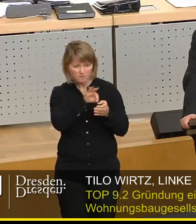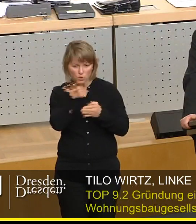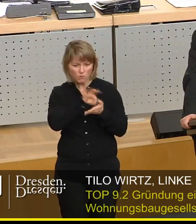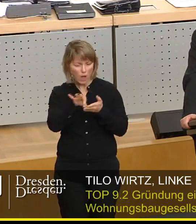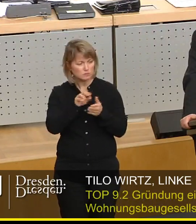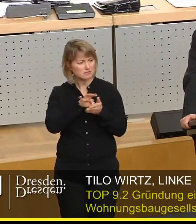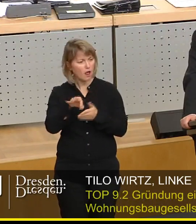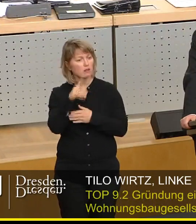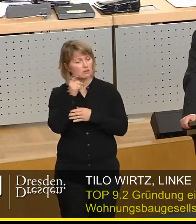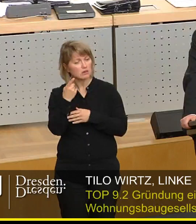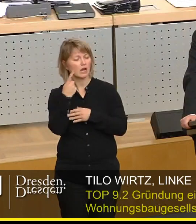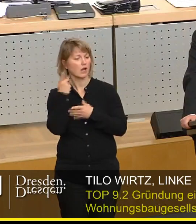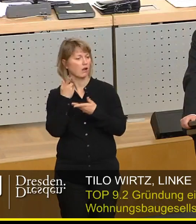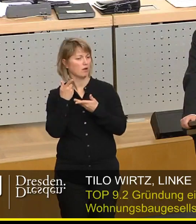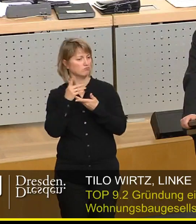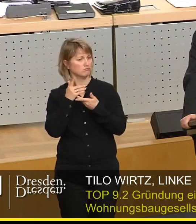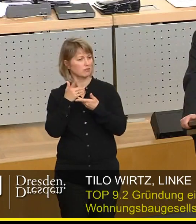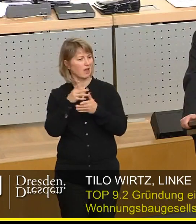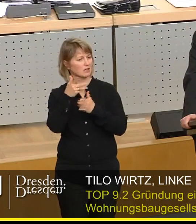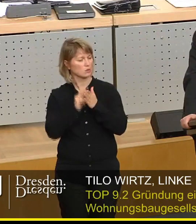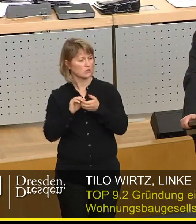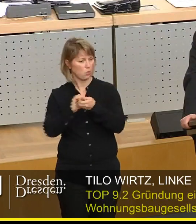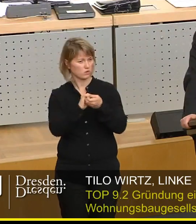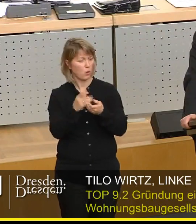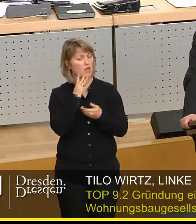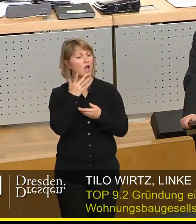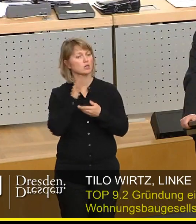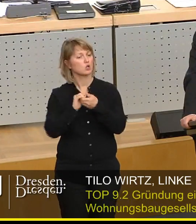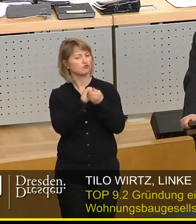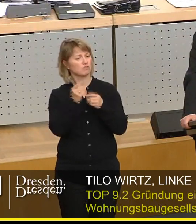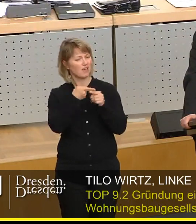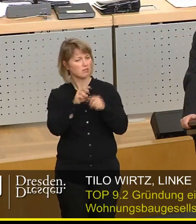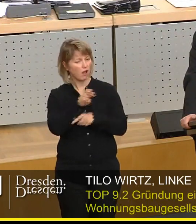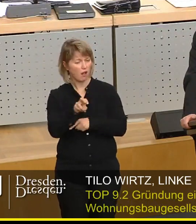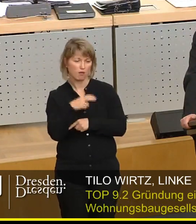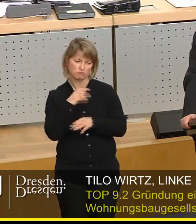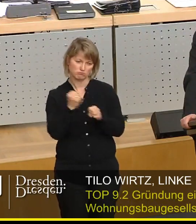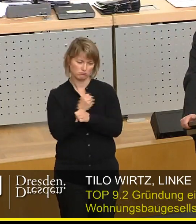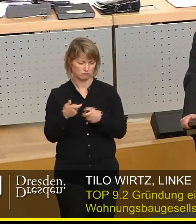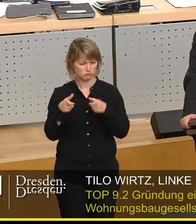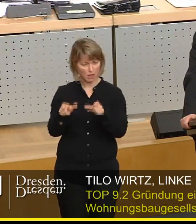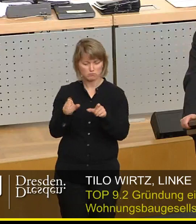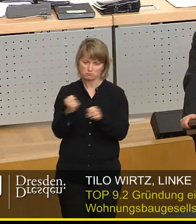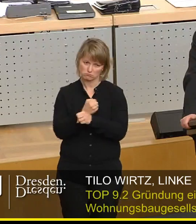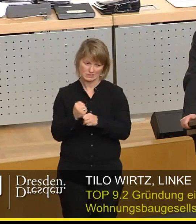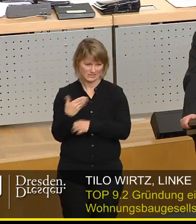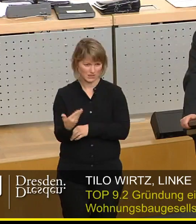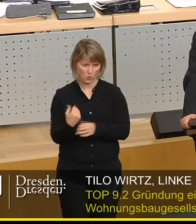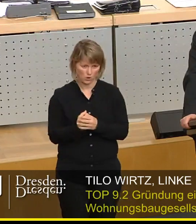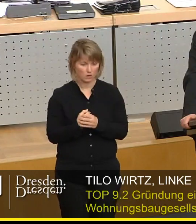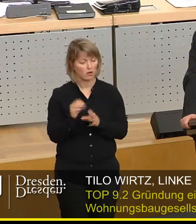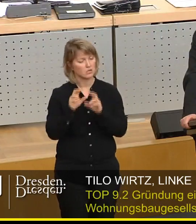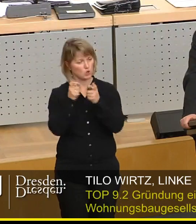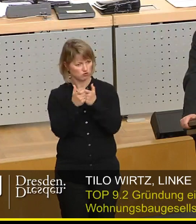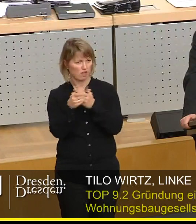Da haben wir Gesprächsbedarf mit den Genossenschaften, weil es nicht sein kann, dass die Genossenschaften sich hier abschirmen. Auch da werden wir mit den Genossenschaften in das